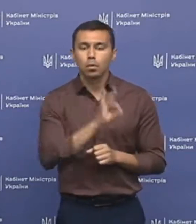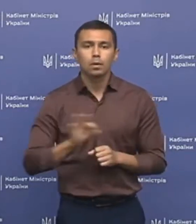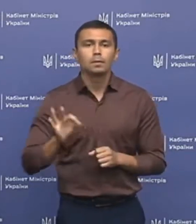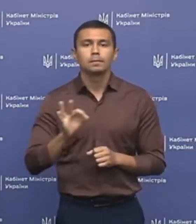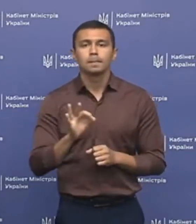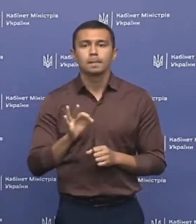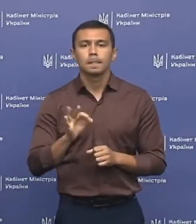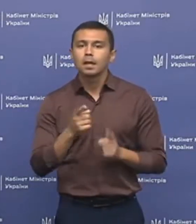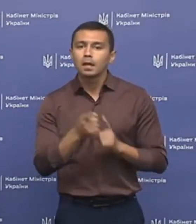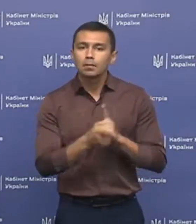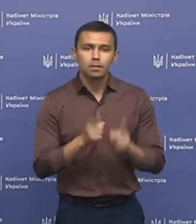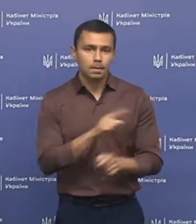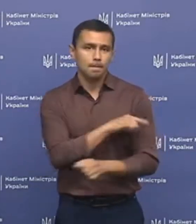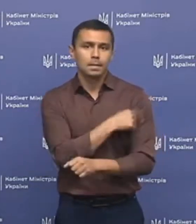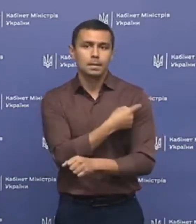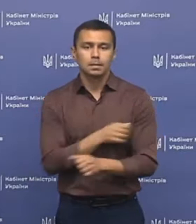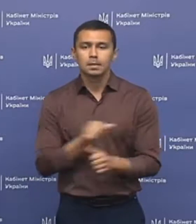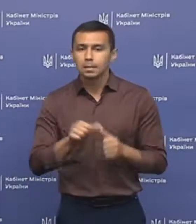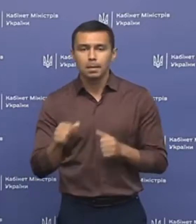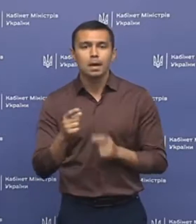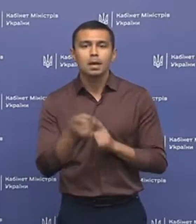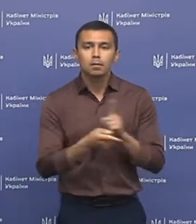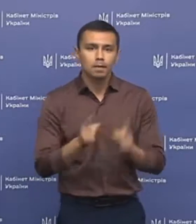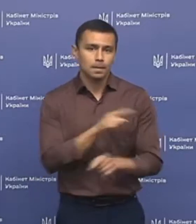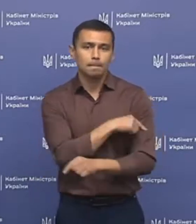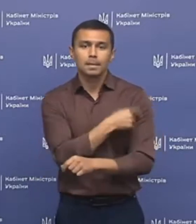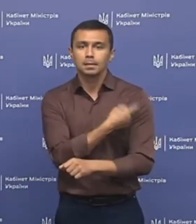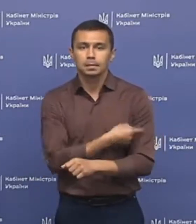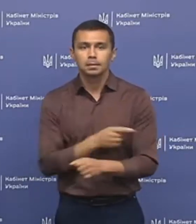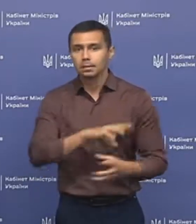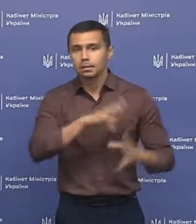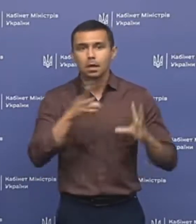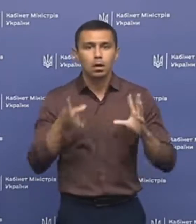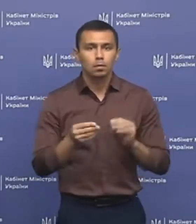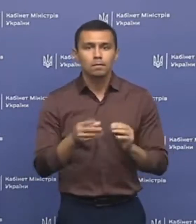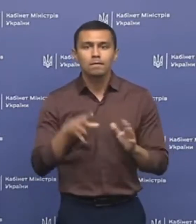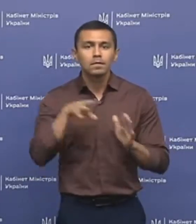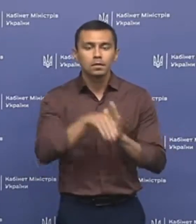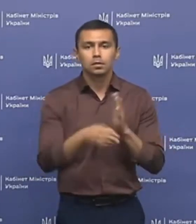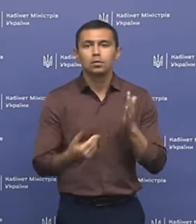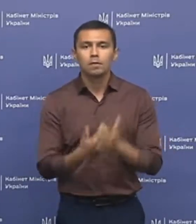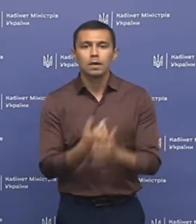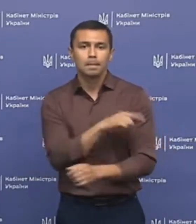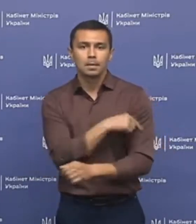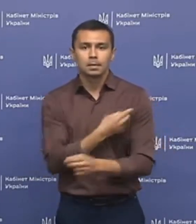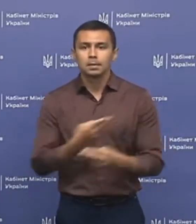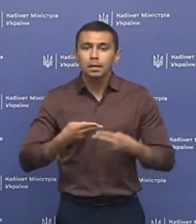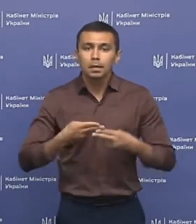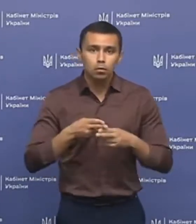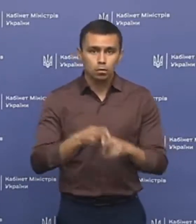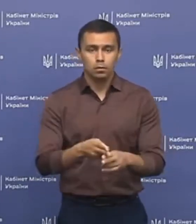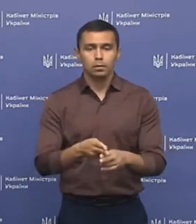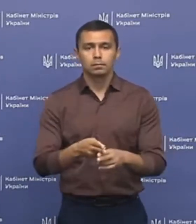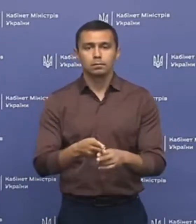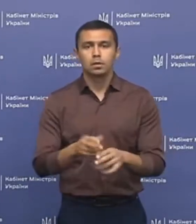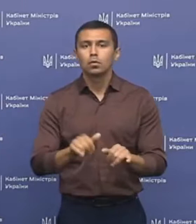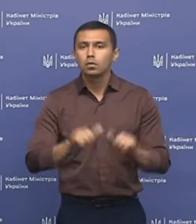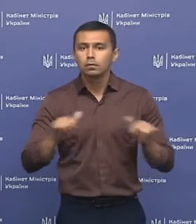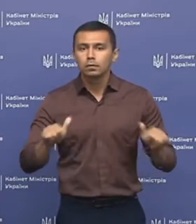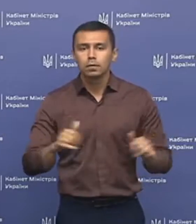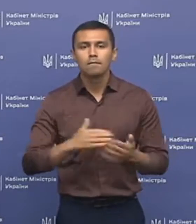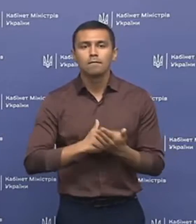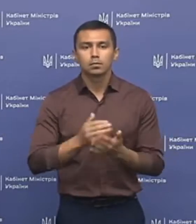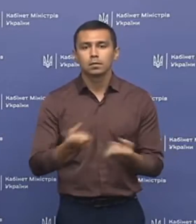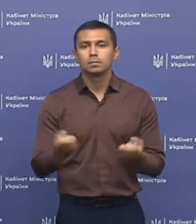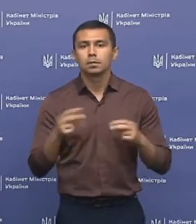реформування медицини. Саме реформування медицини загалом. Втілення нових медичних технологій, розвиток